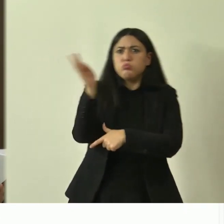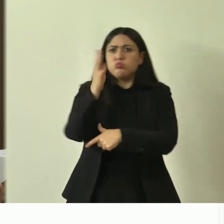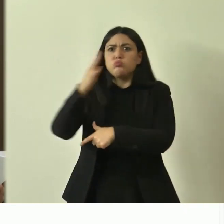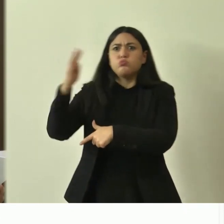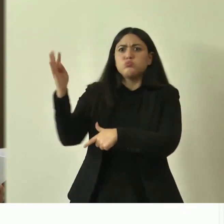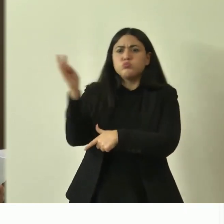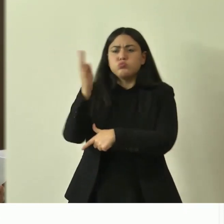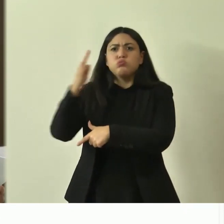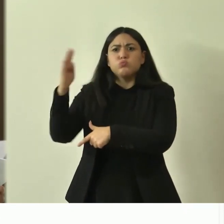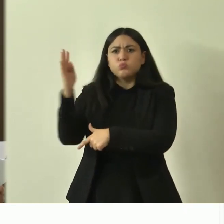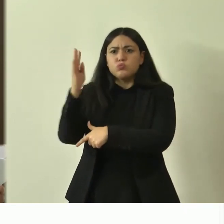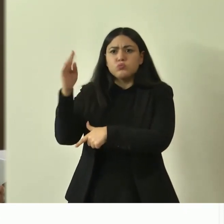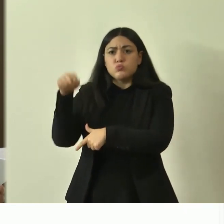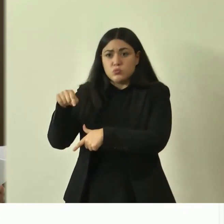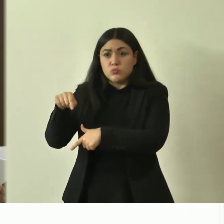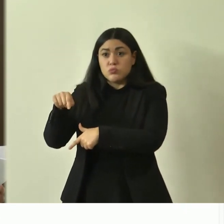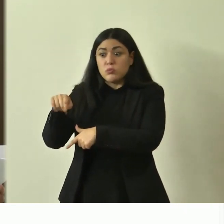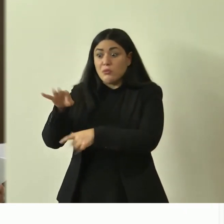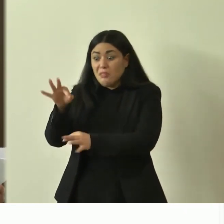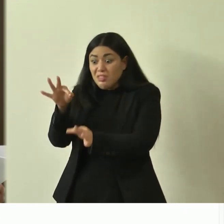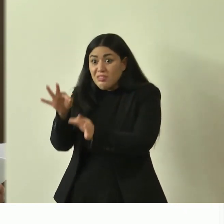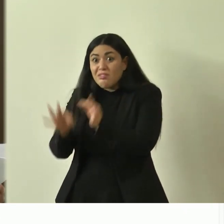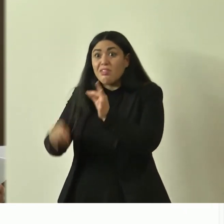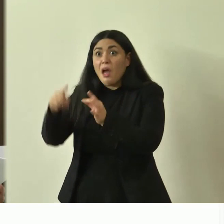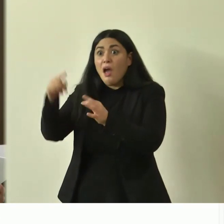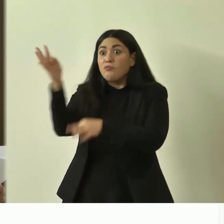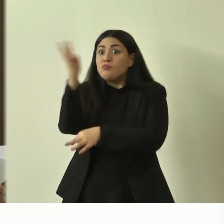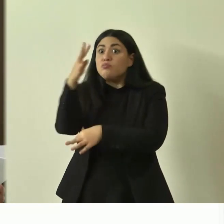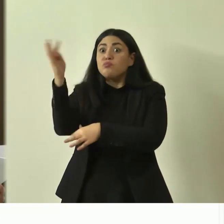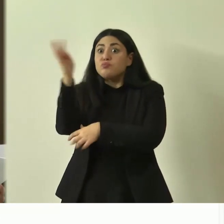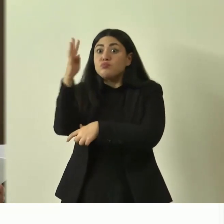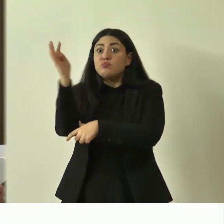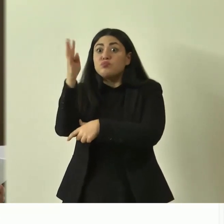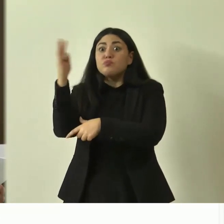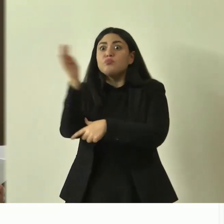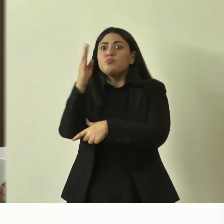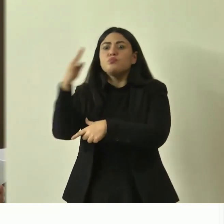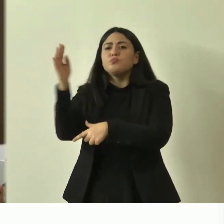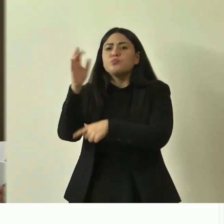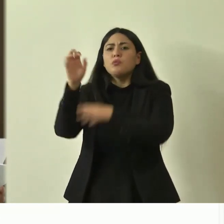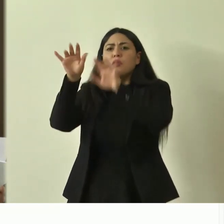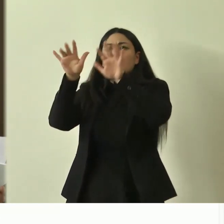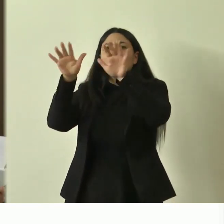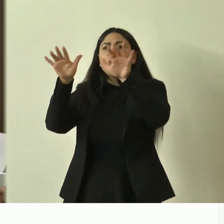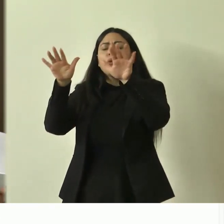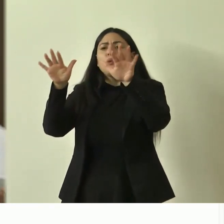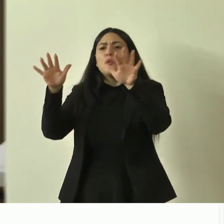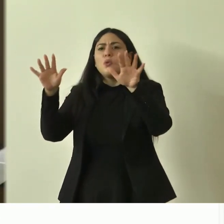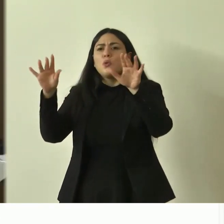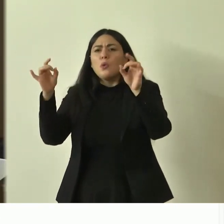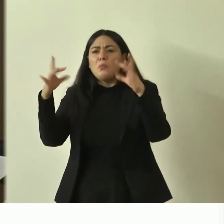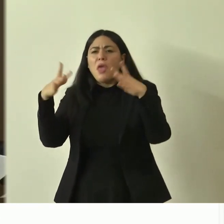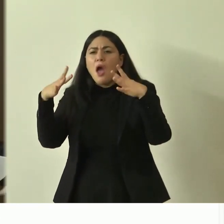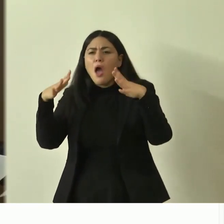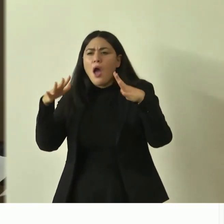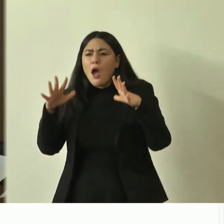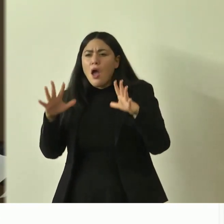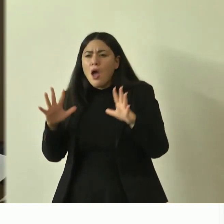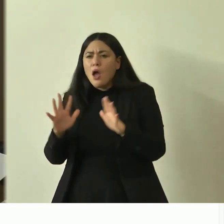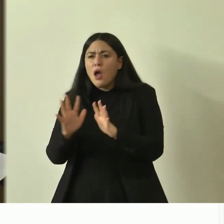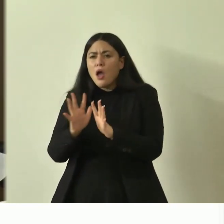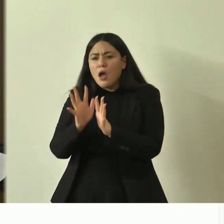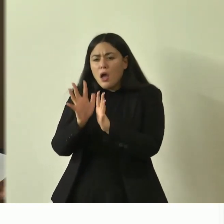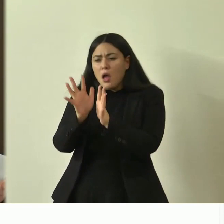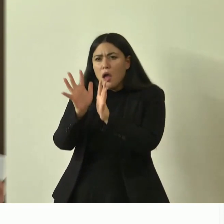un lamento nel medesimo istante fronde e ghiande insieme cominciarono a sbiancare ed un pallore si diffuse sui lunghi